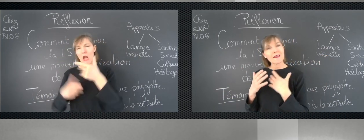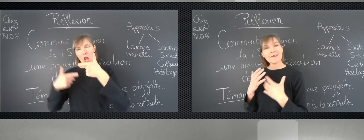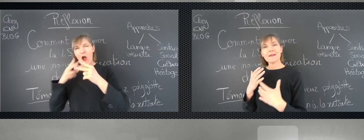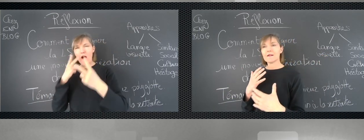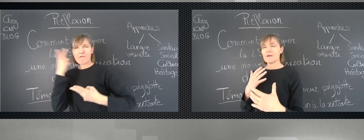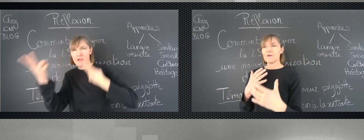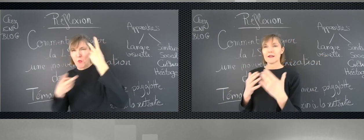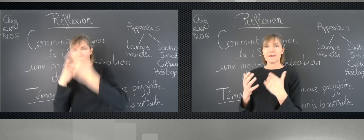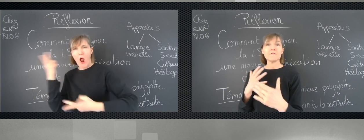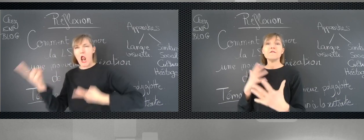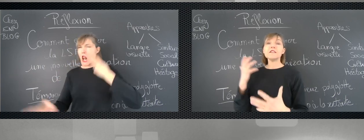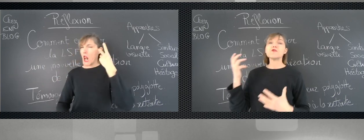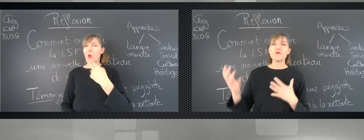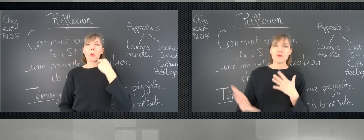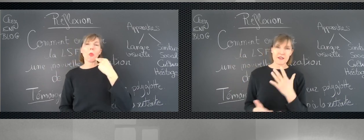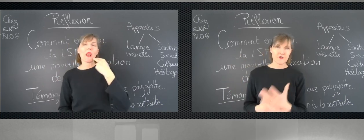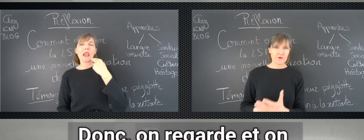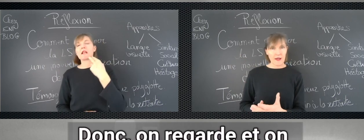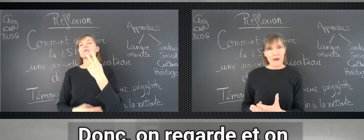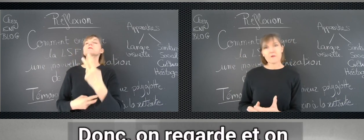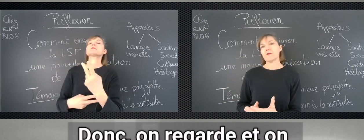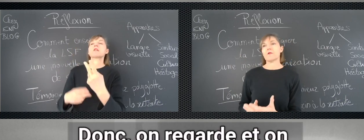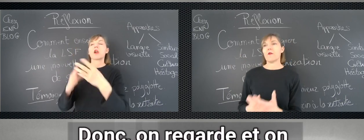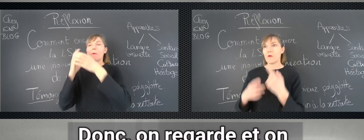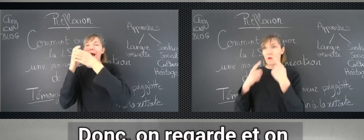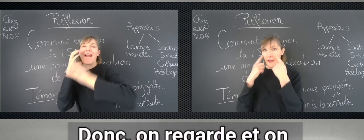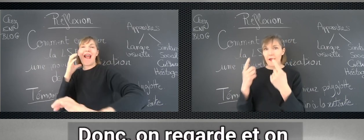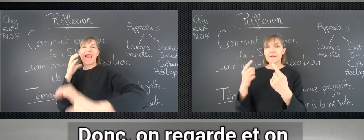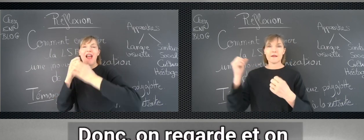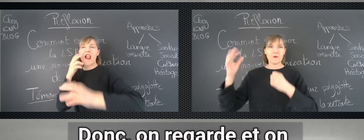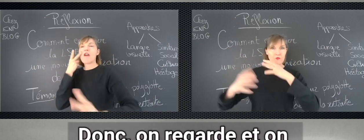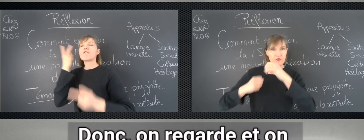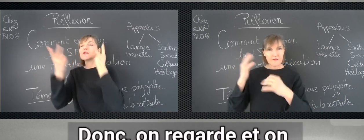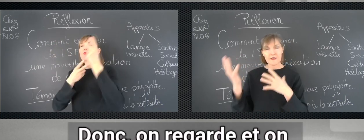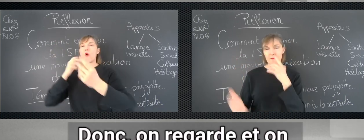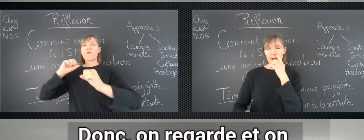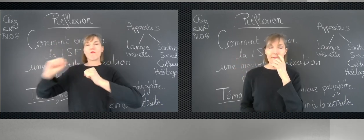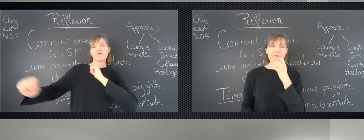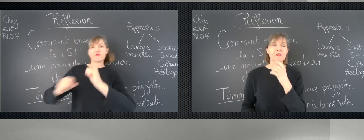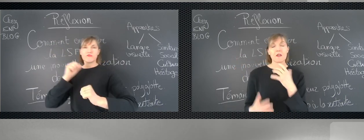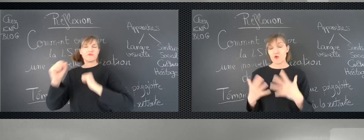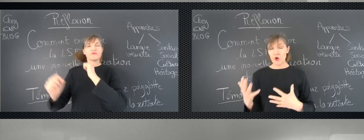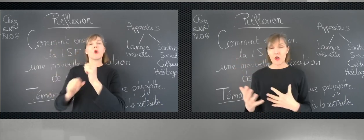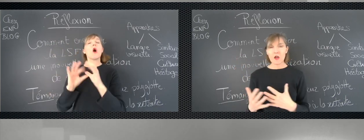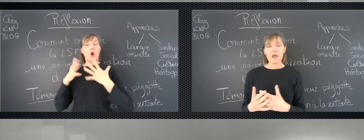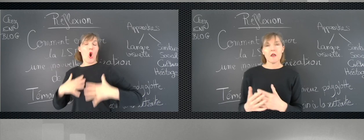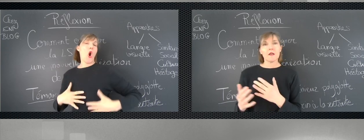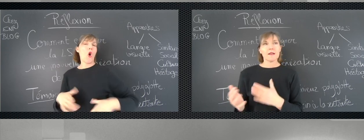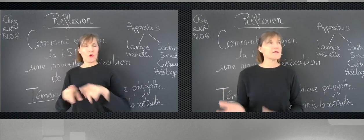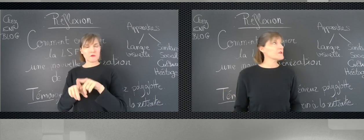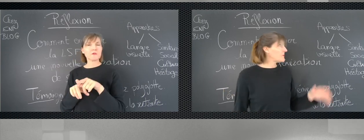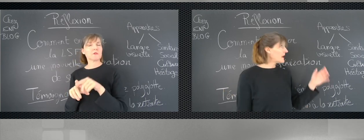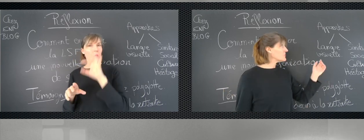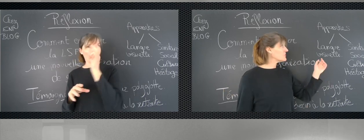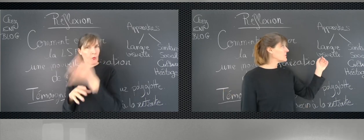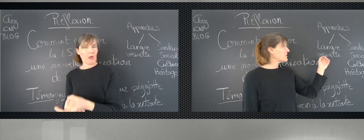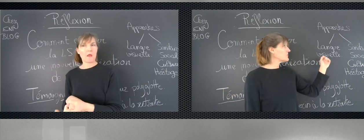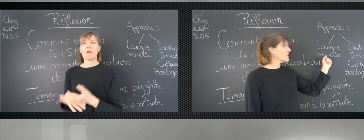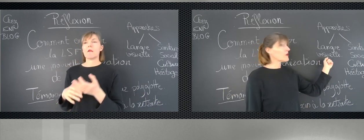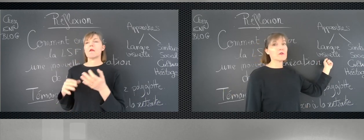canal visiogestuel. Donc, on regarde et on bouge avec les mains et le corps. Et ce n'est pas une langue